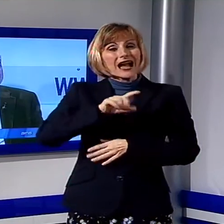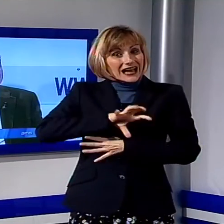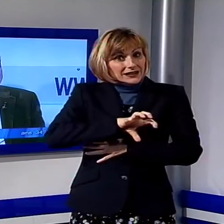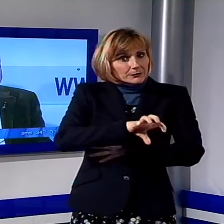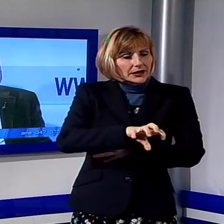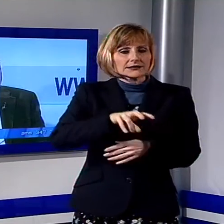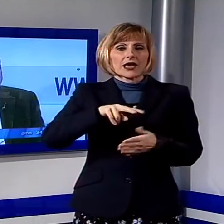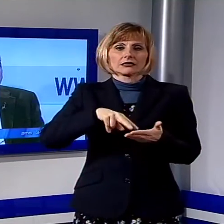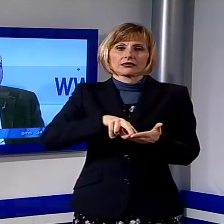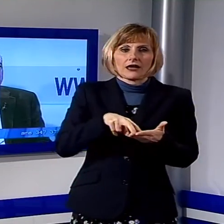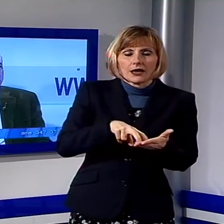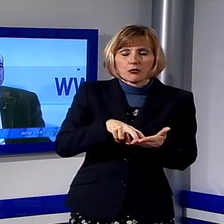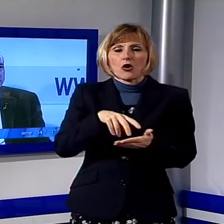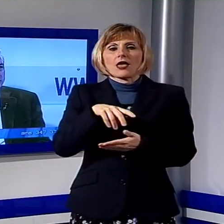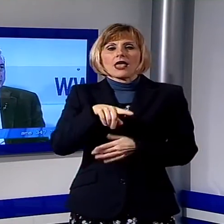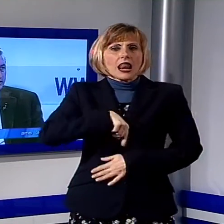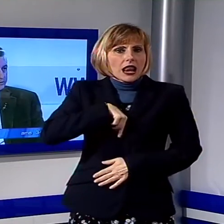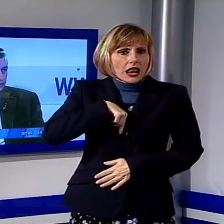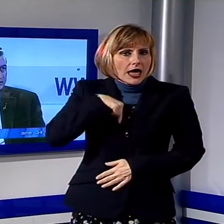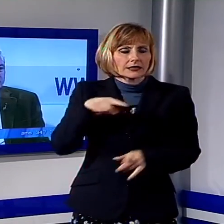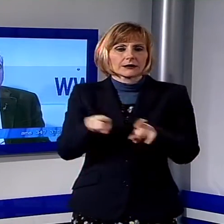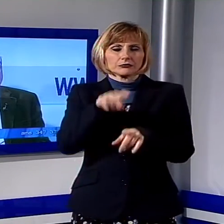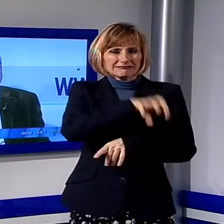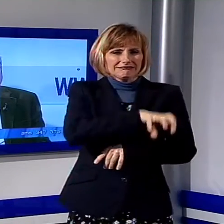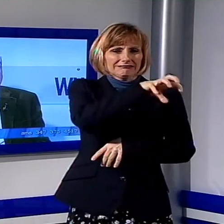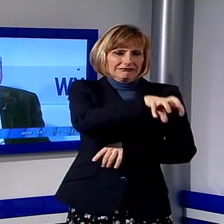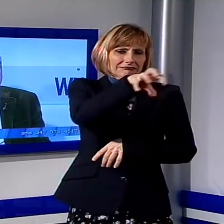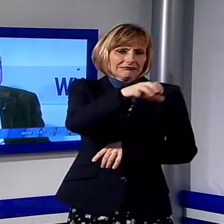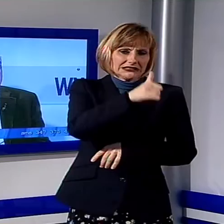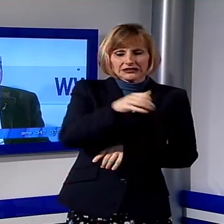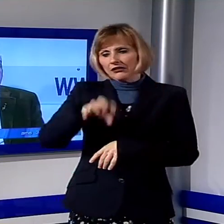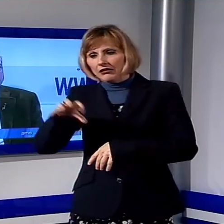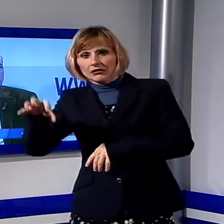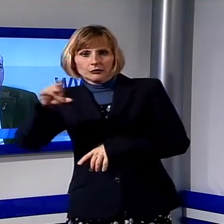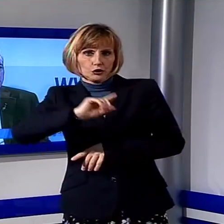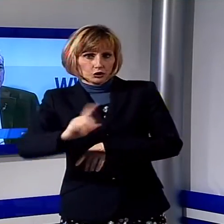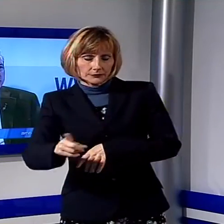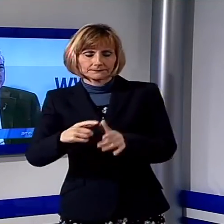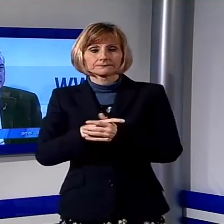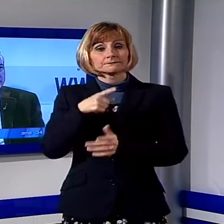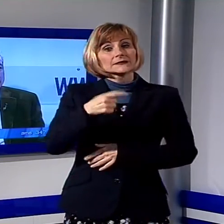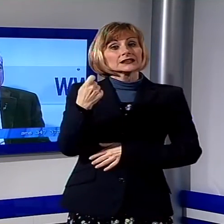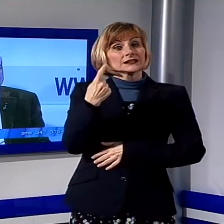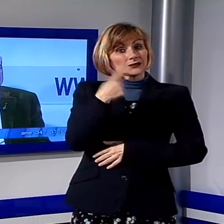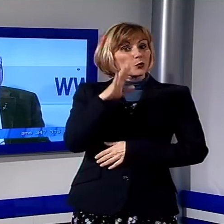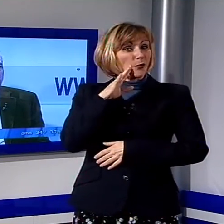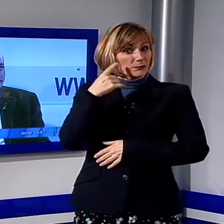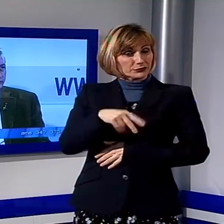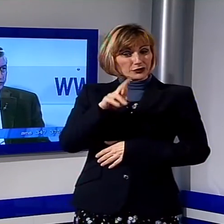a macchia di lopardo. La presenza di Romiti, presidente di Formetica, è stata anche l'occasione per parlare dei corsi di